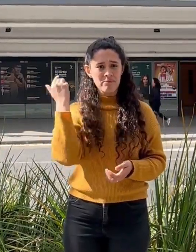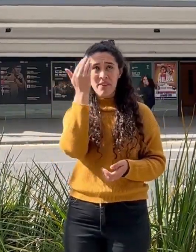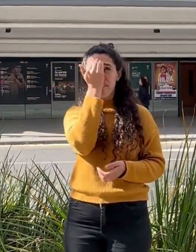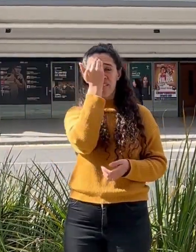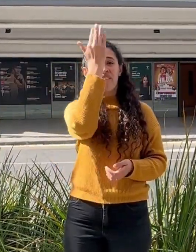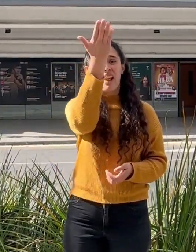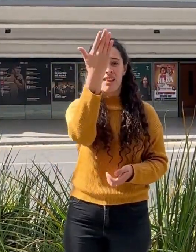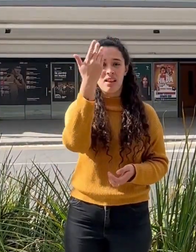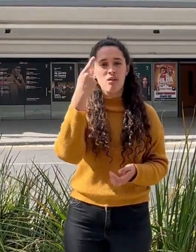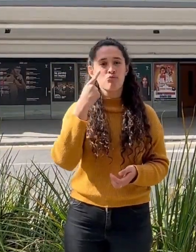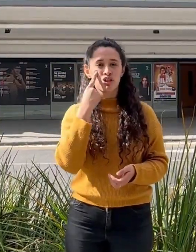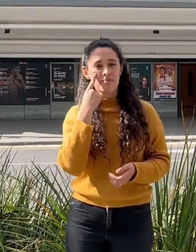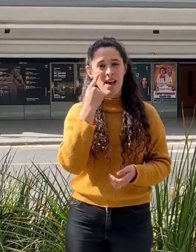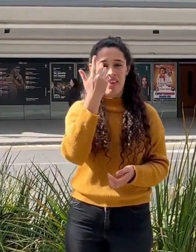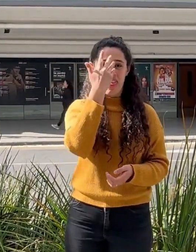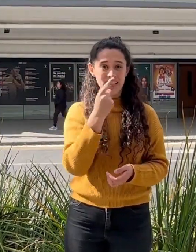frente al Palacio Municipal.